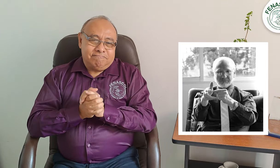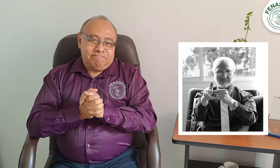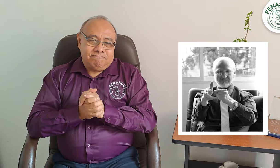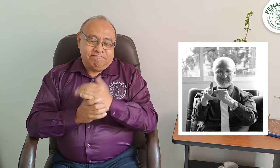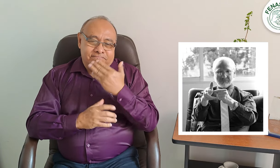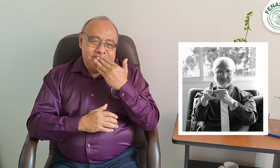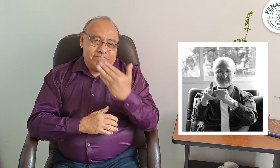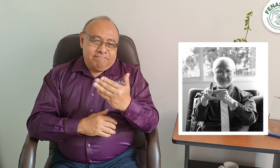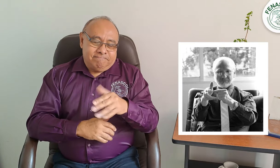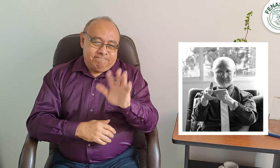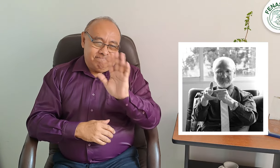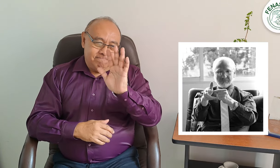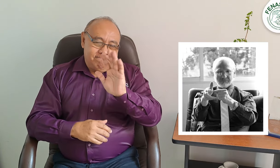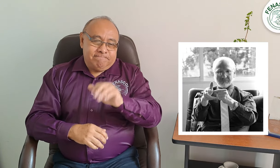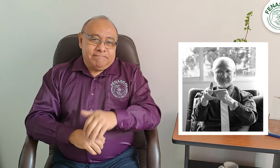Gracias y hasta luego.